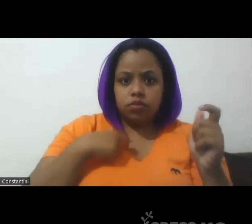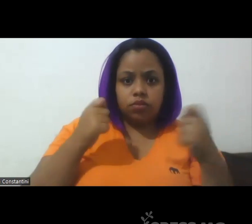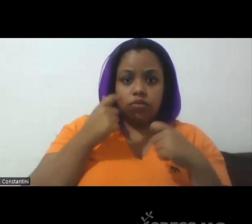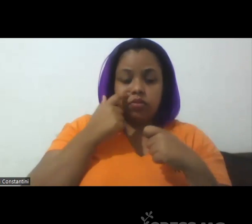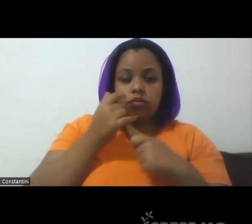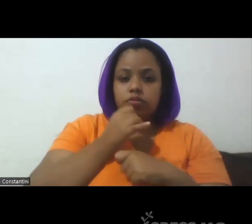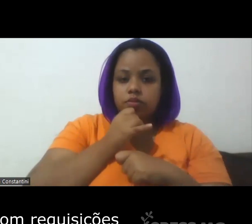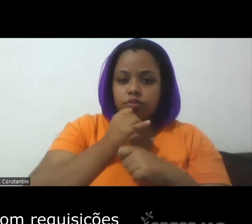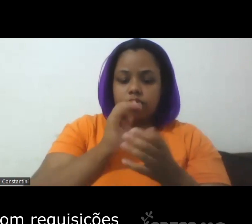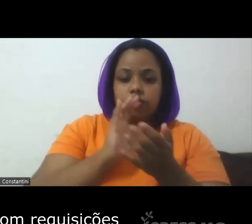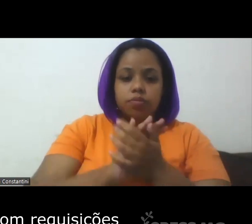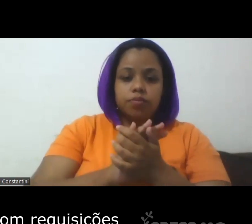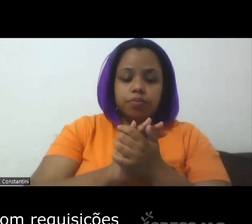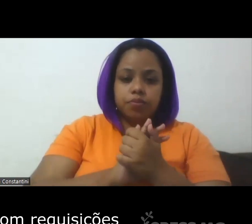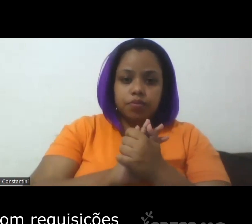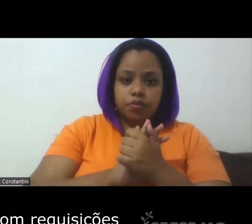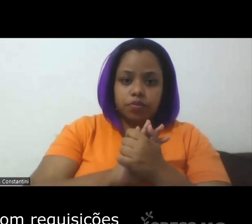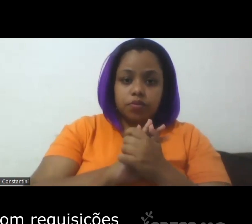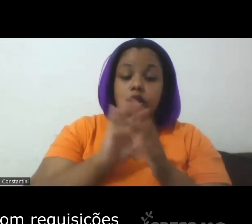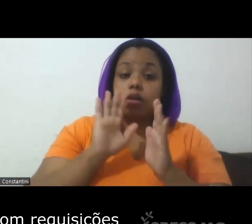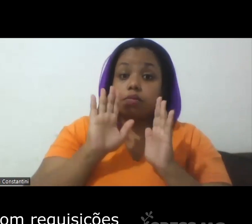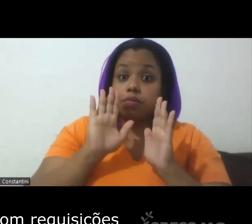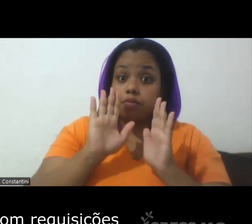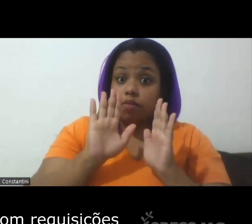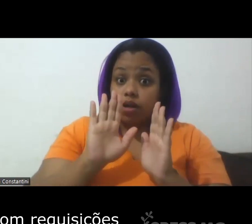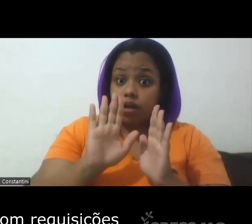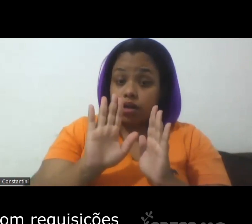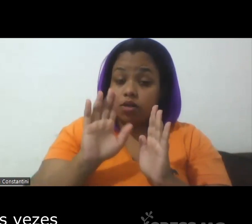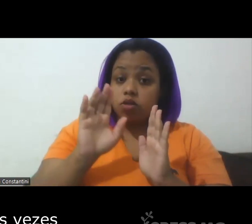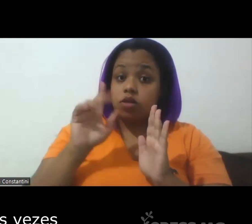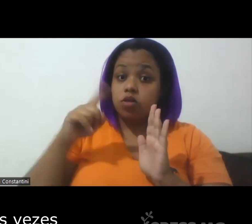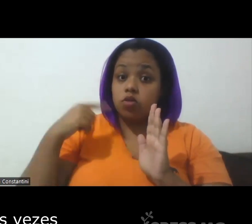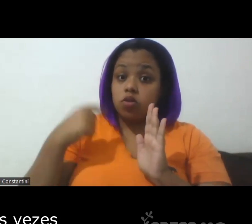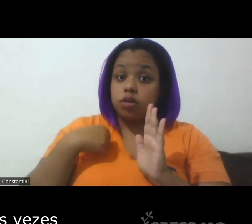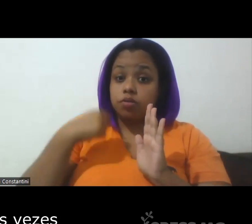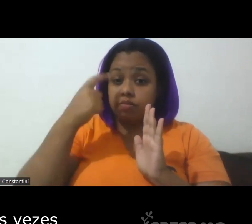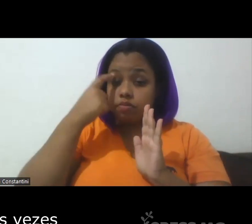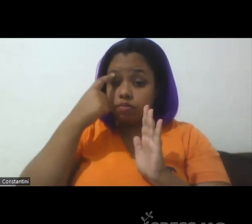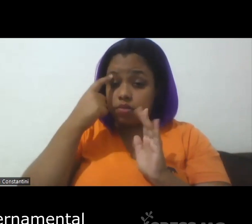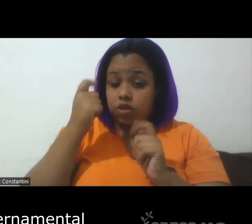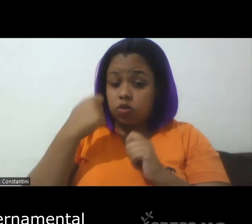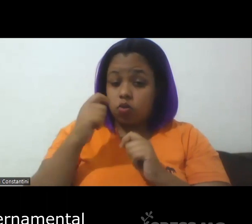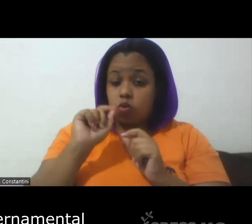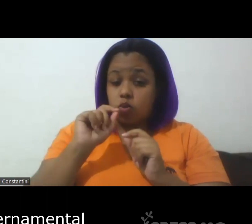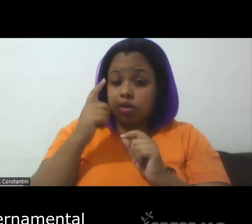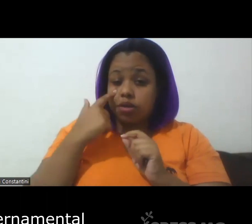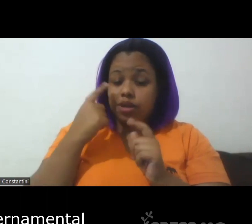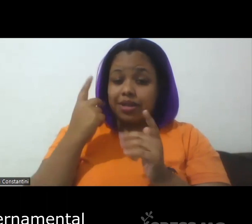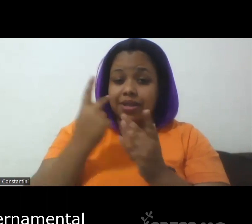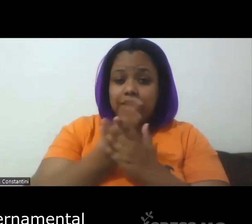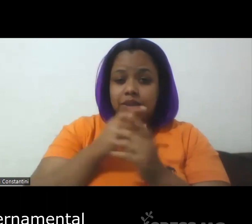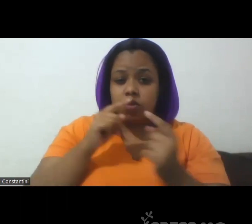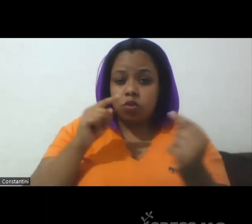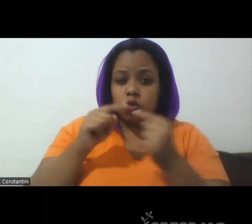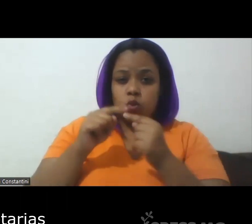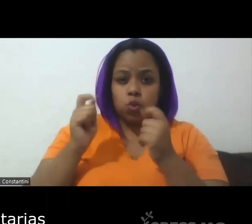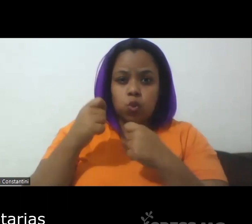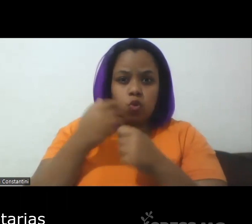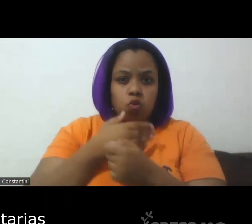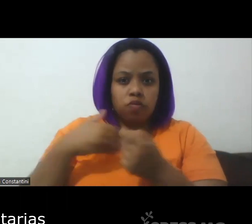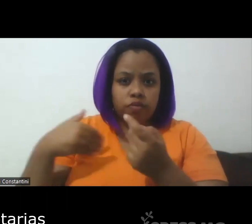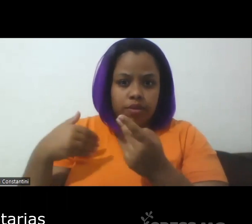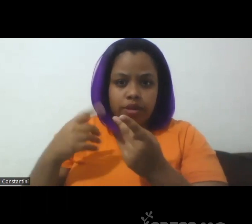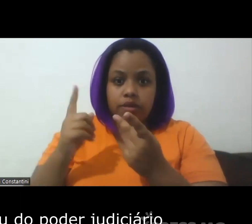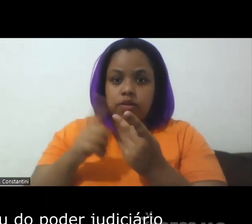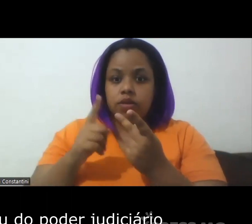mas né nós lidamos com requisições advindas às vezes da esfera governamental das